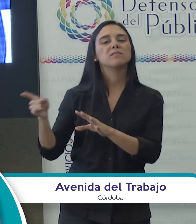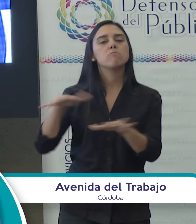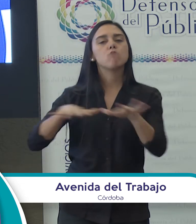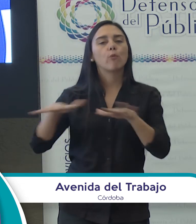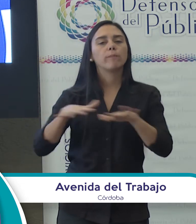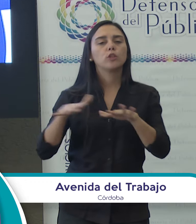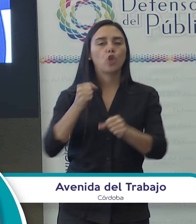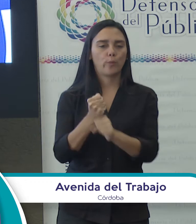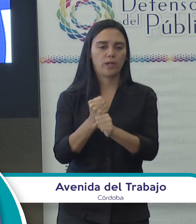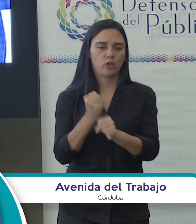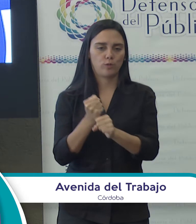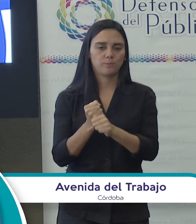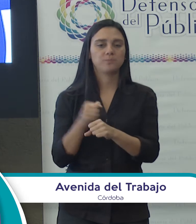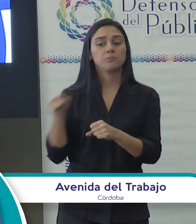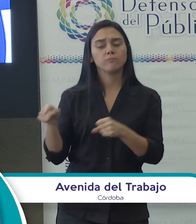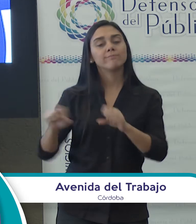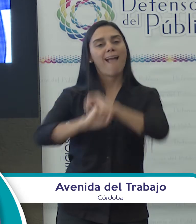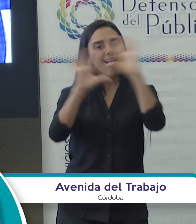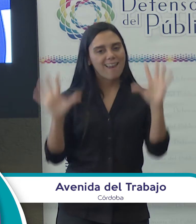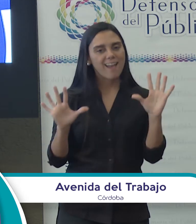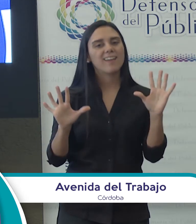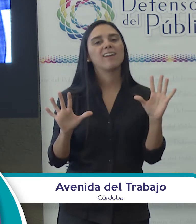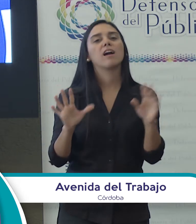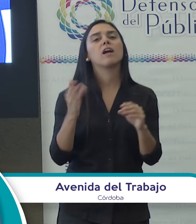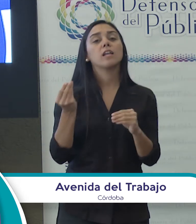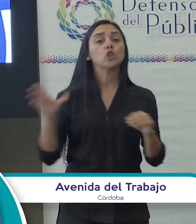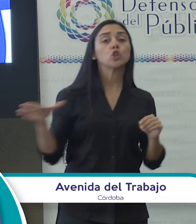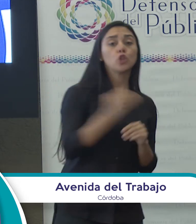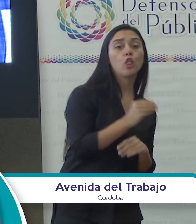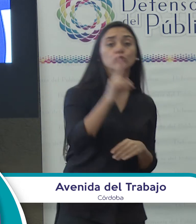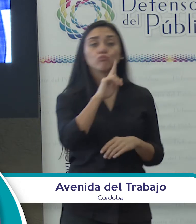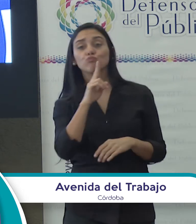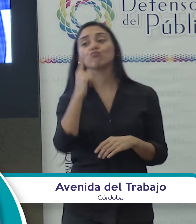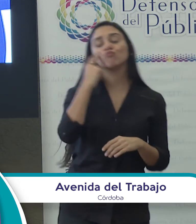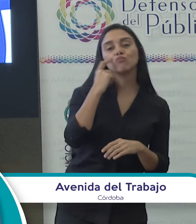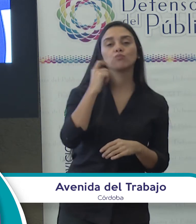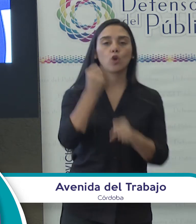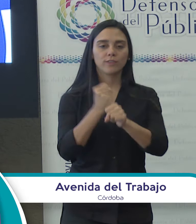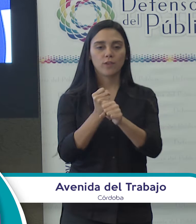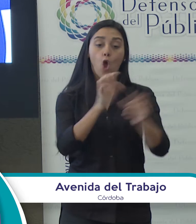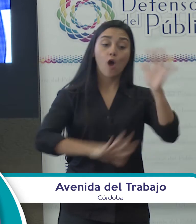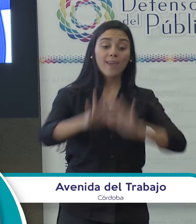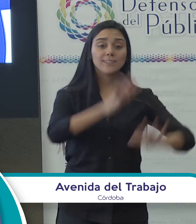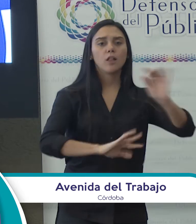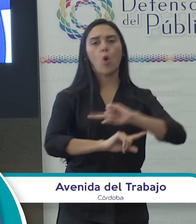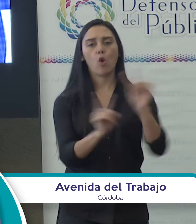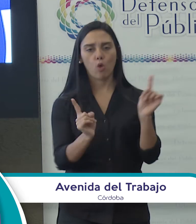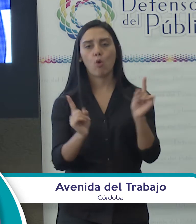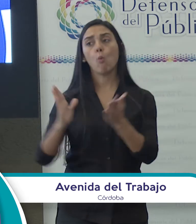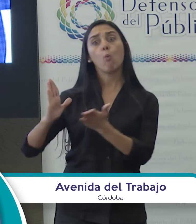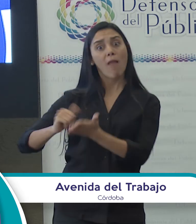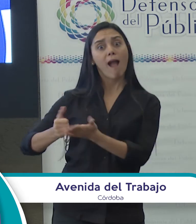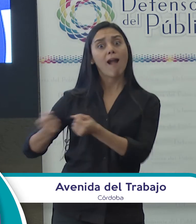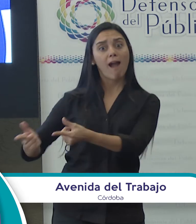obrero. Aquí queremos aclarar qué refiere a todas y todos los trabajadores, organizados o no, blanqueados o no.